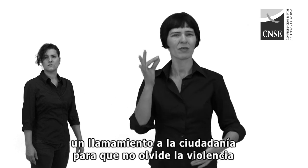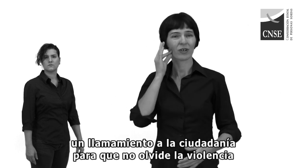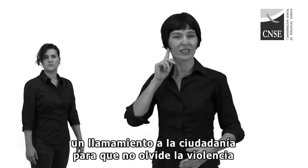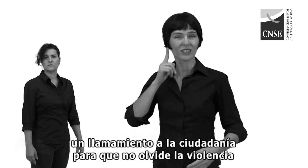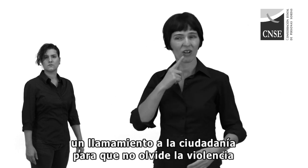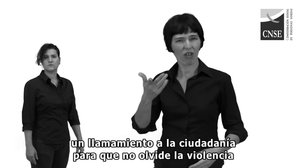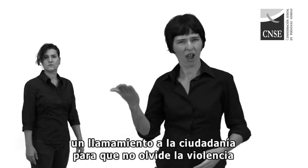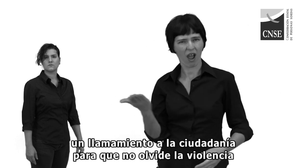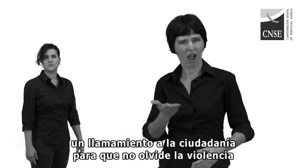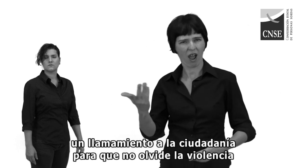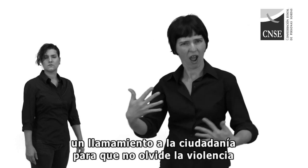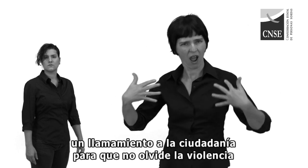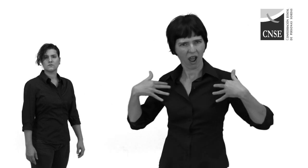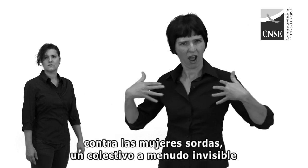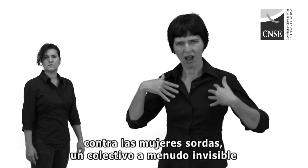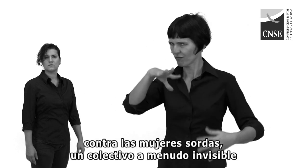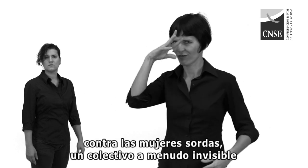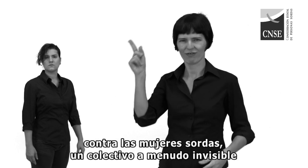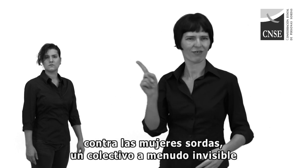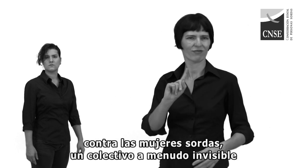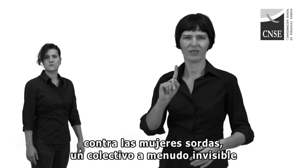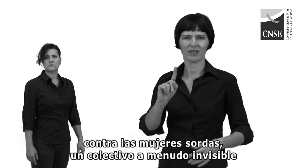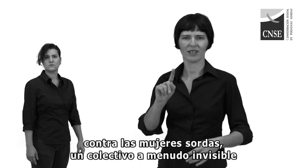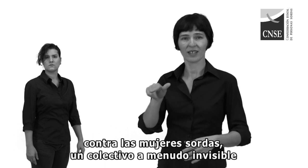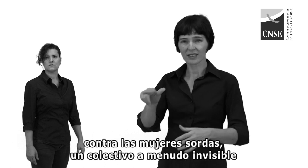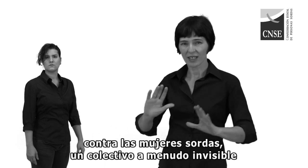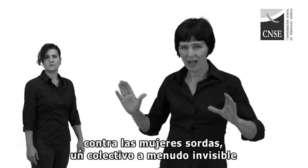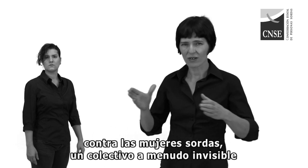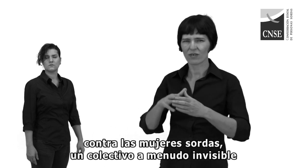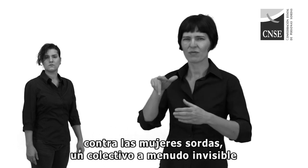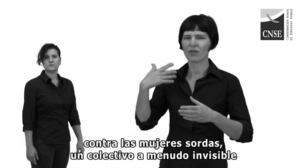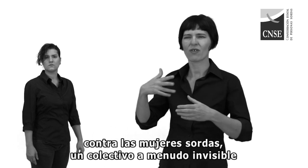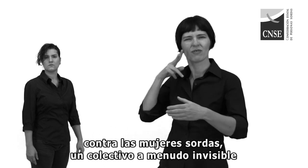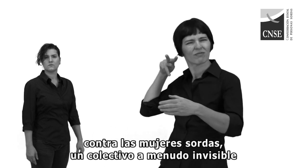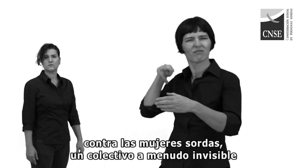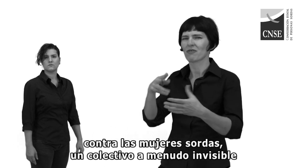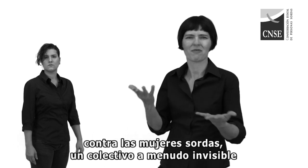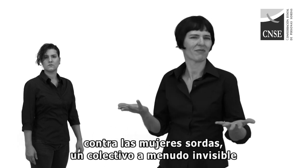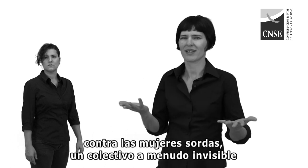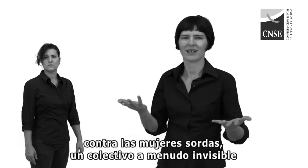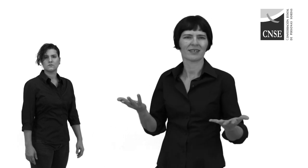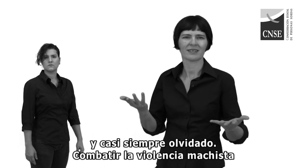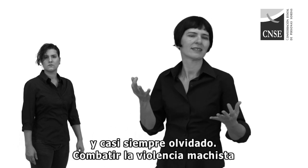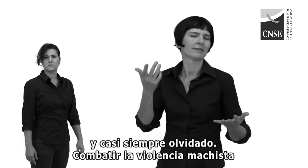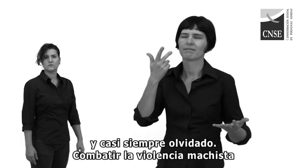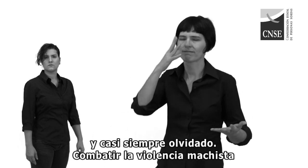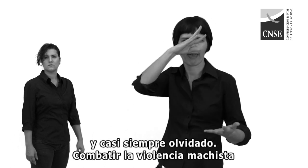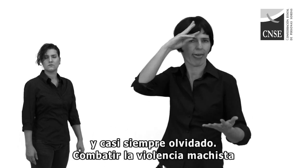a la ciudadanía, para que no olvide la violencia contra las mujeres sordas. Un colectivo, a menudo, invisible y casi